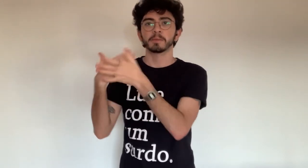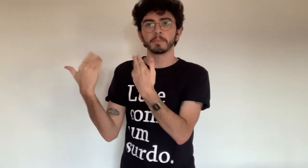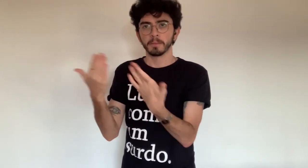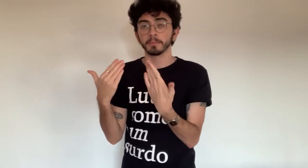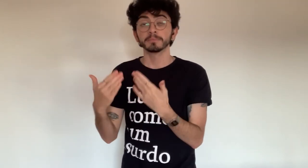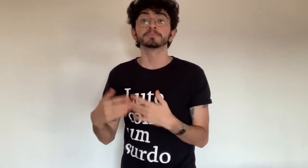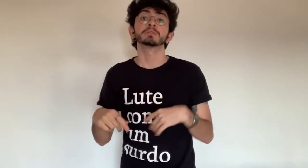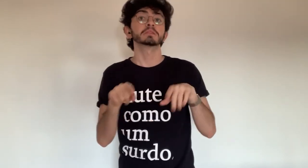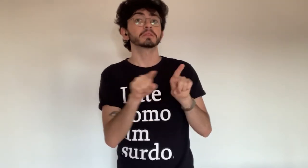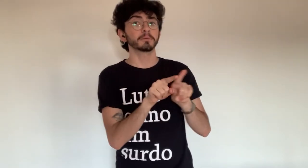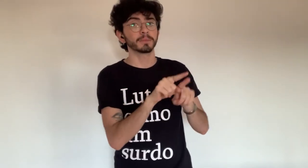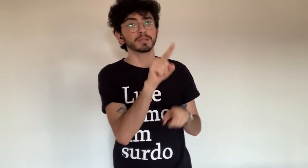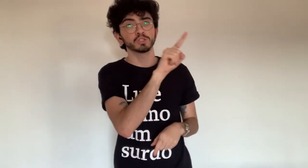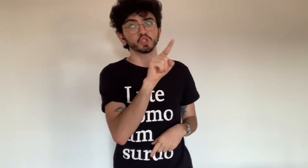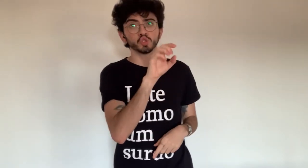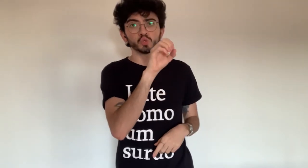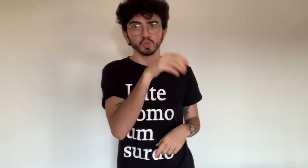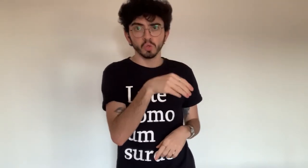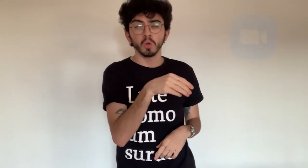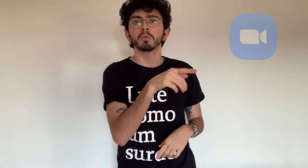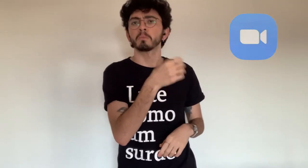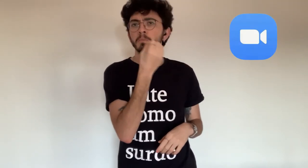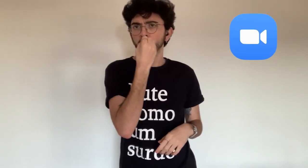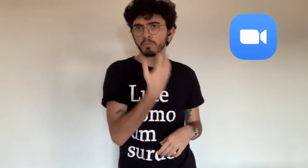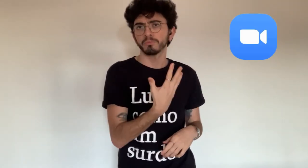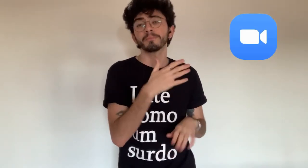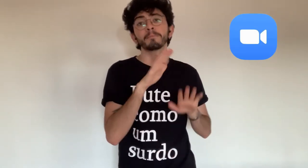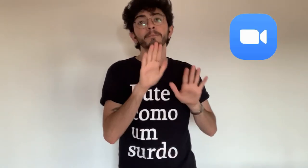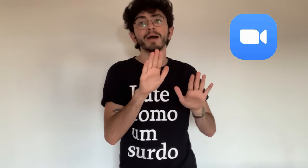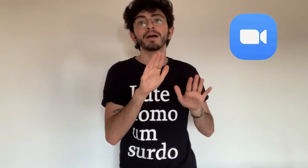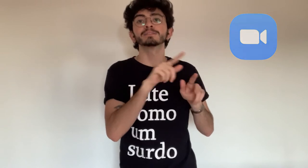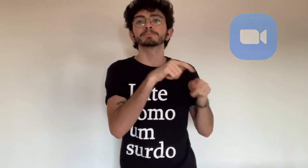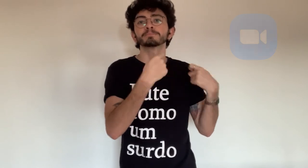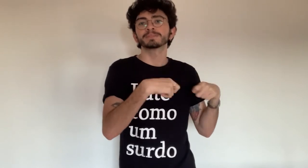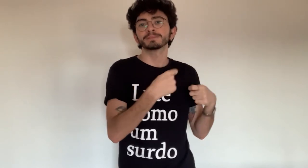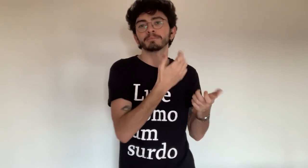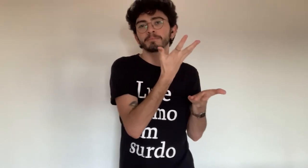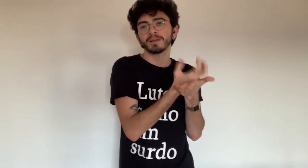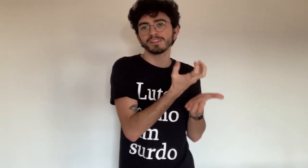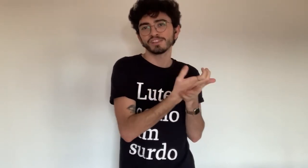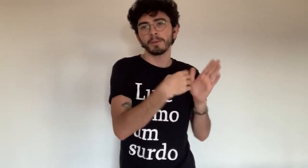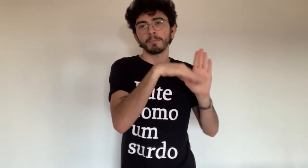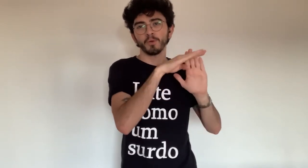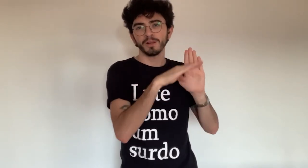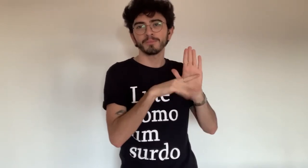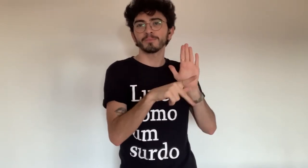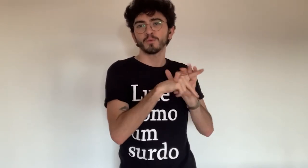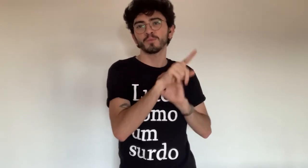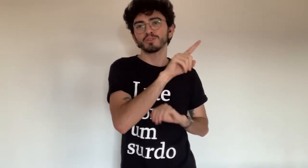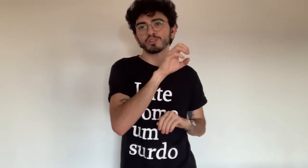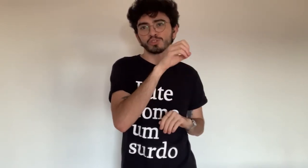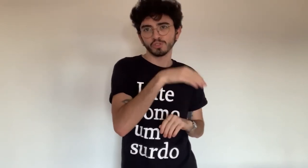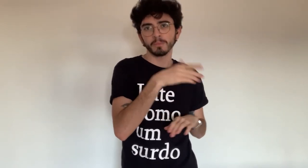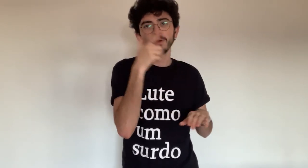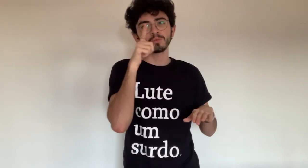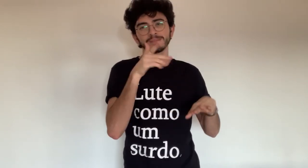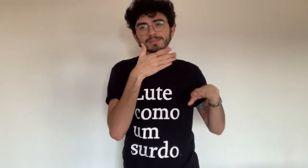Zoom que é bom também mas é preciso baixar o programa para ter acesso tem essa diferença mas considero essas duas